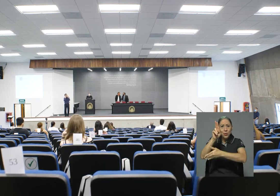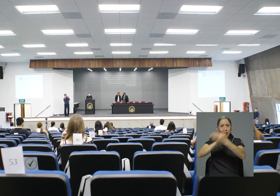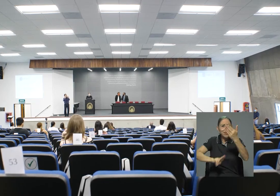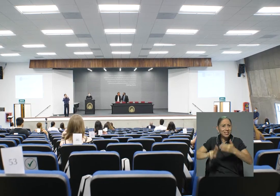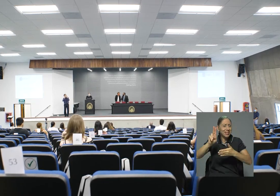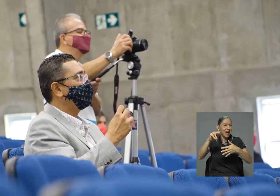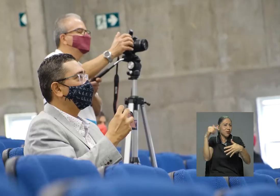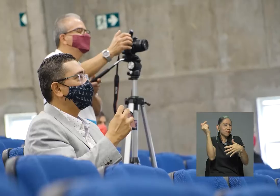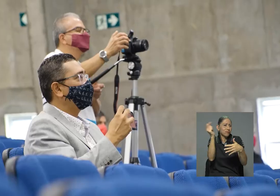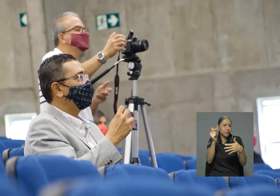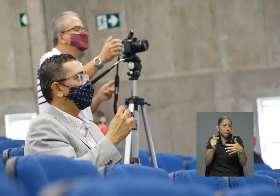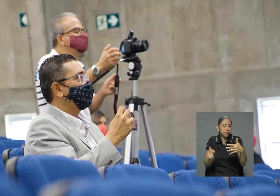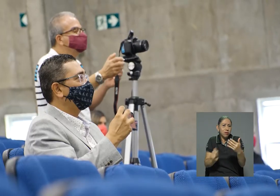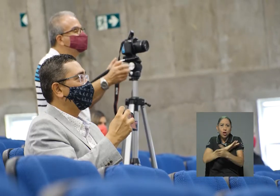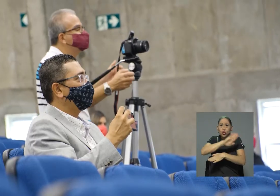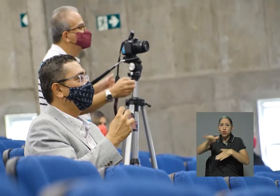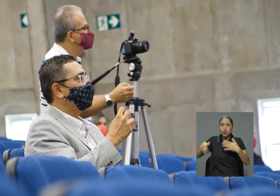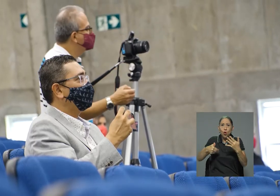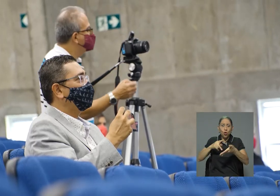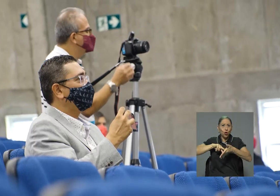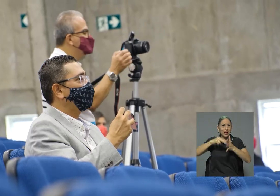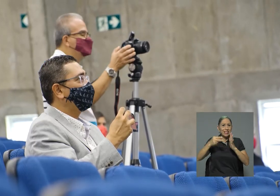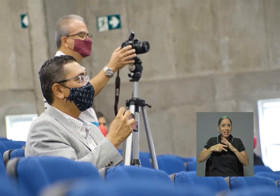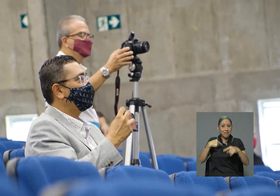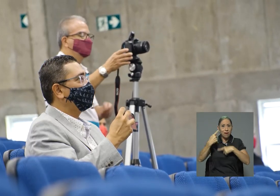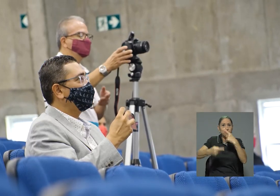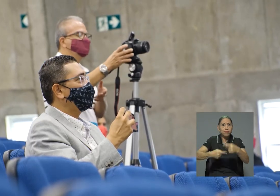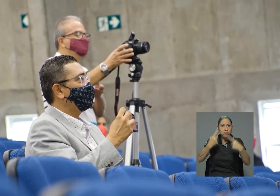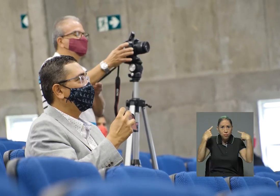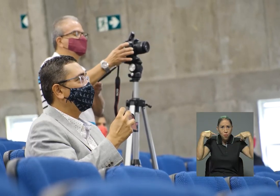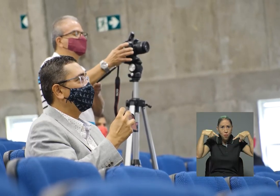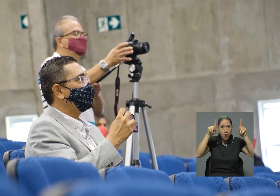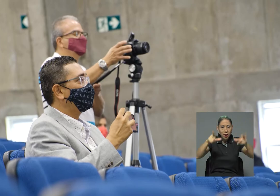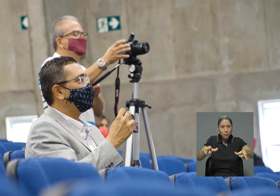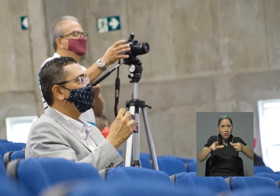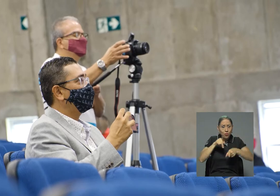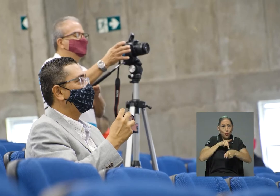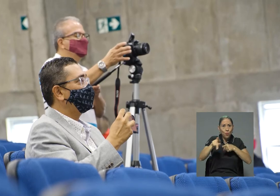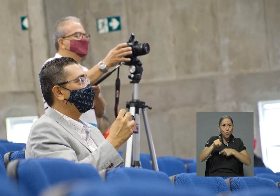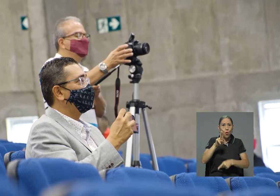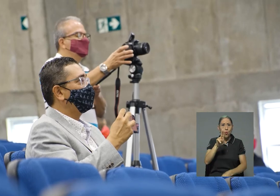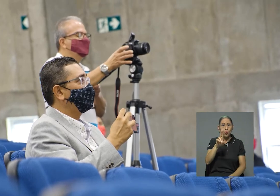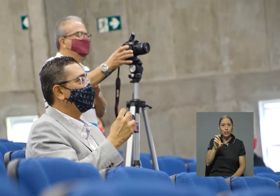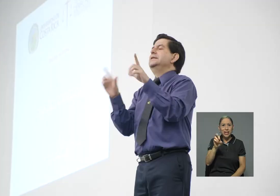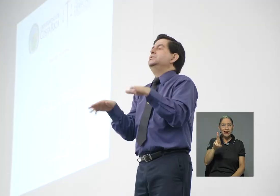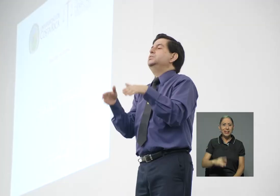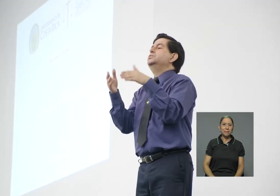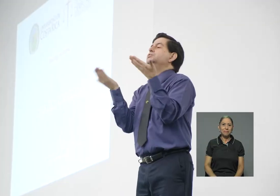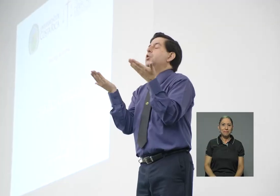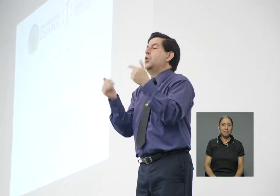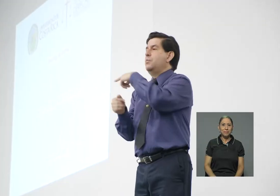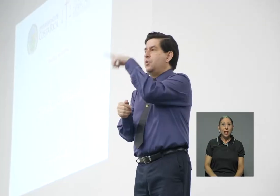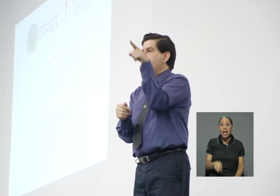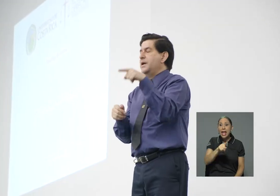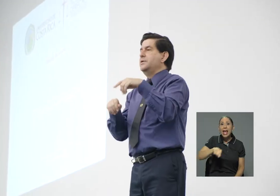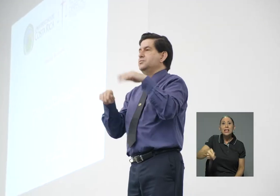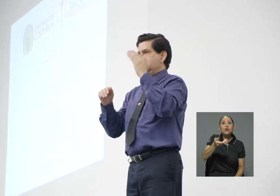fin, todo lo que conforma la obtención de un título profesional en la UCR. Son los recursos de la universidad. Si no